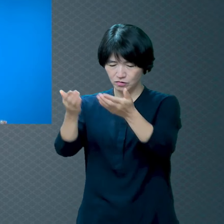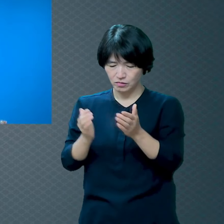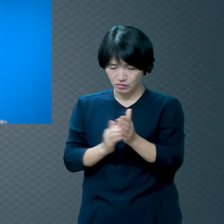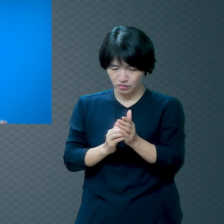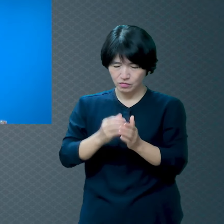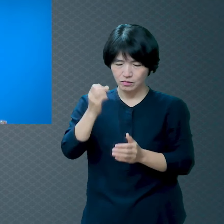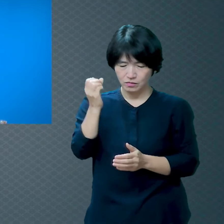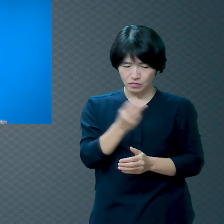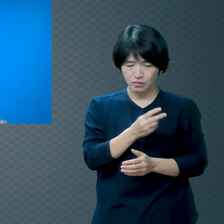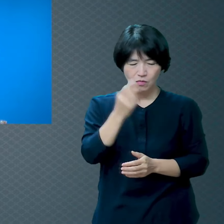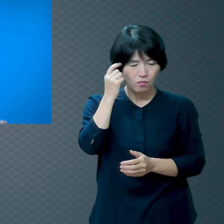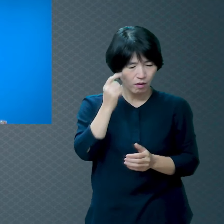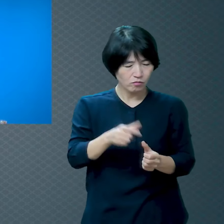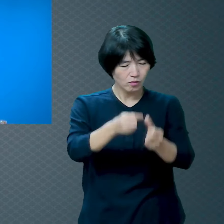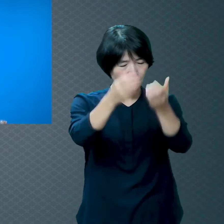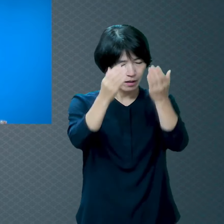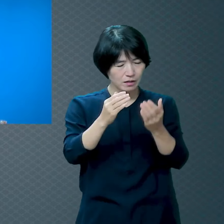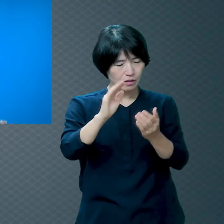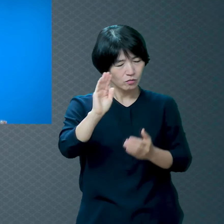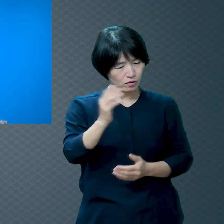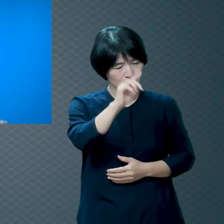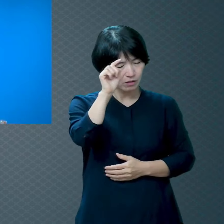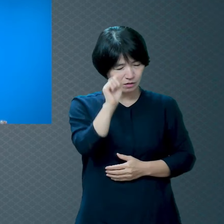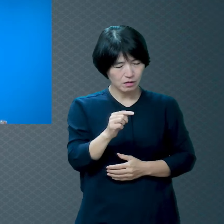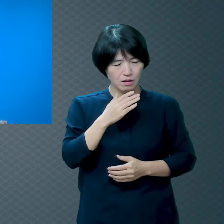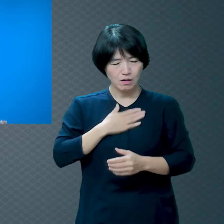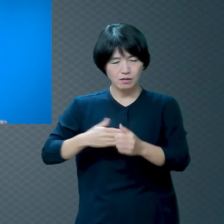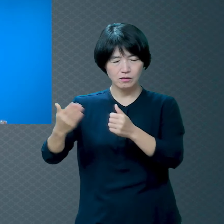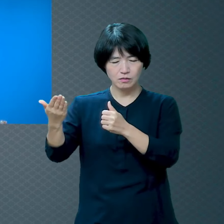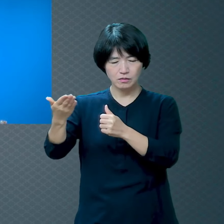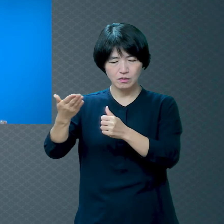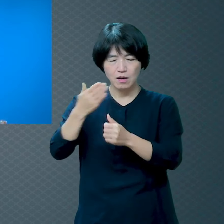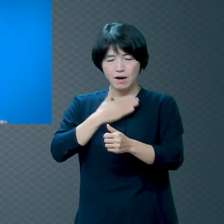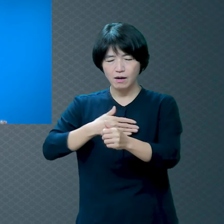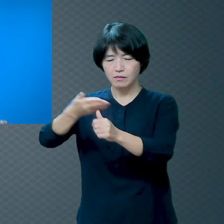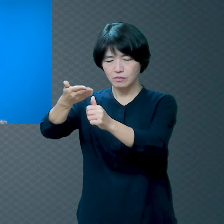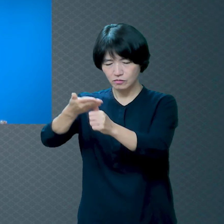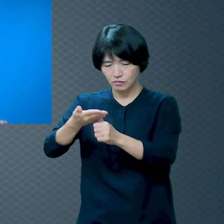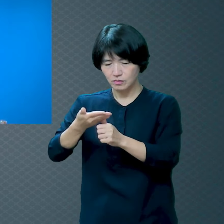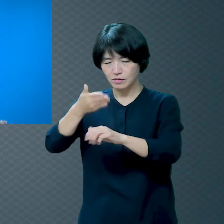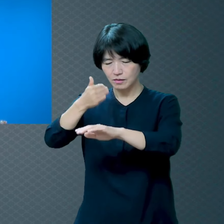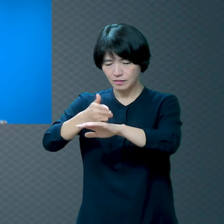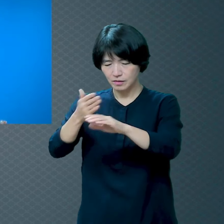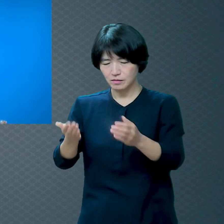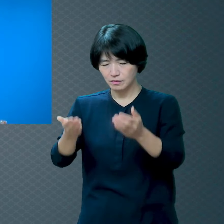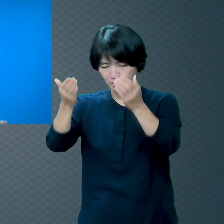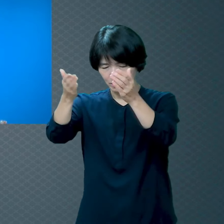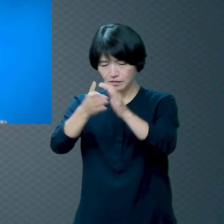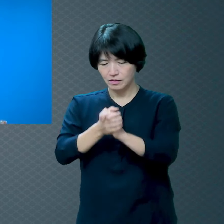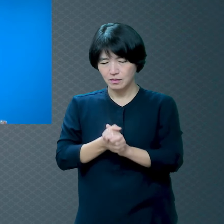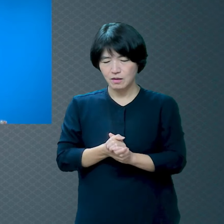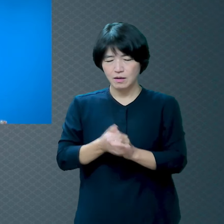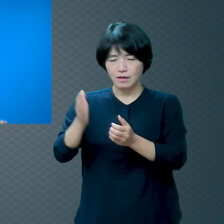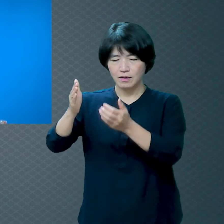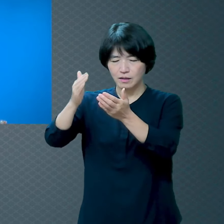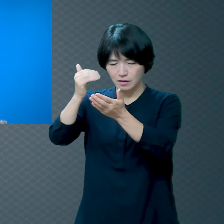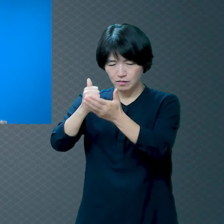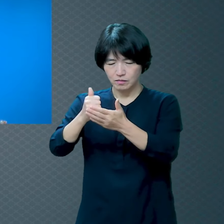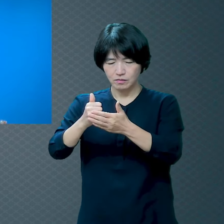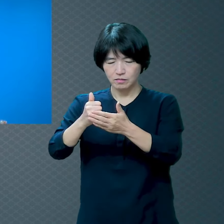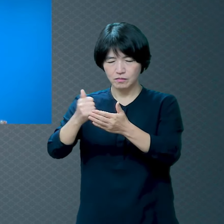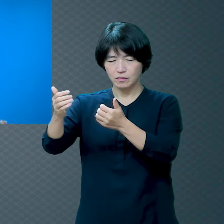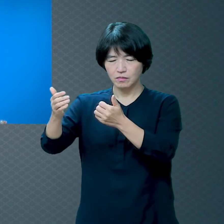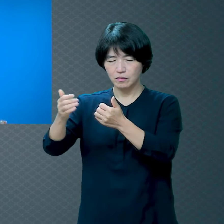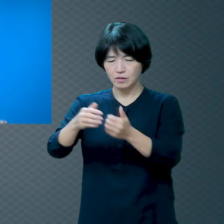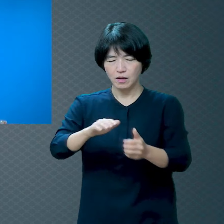왜 구원을 받아야 하는지 알려주신 거 감사합니다 하나님 도와주셔서 한 사람도 지옥